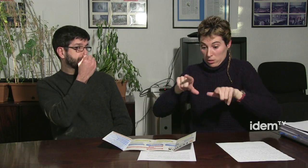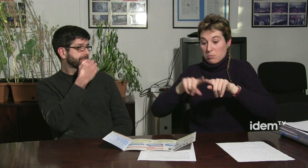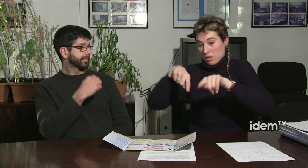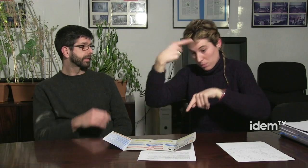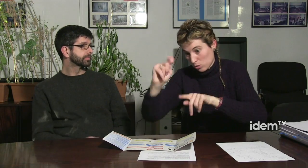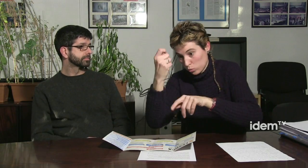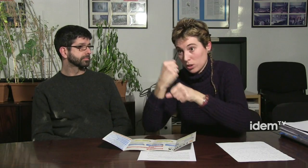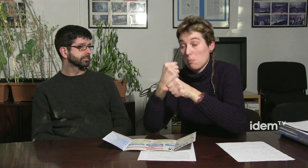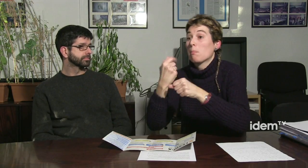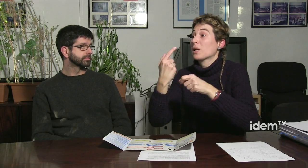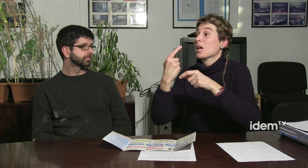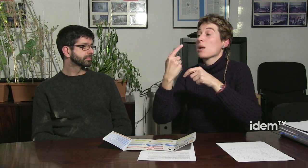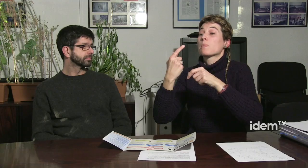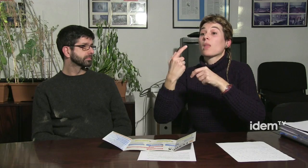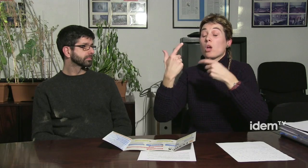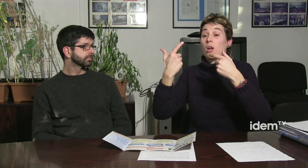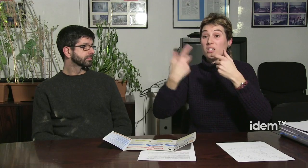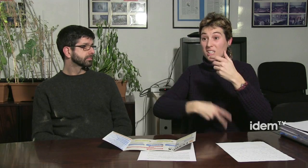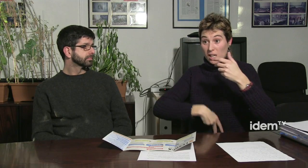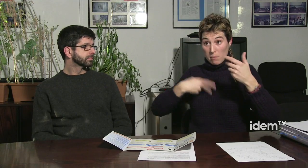per després aconseguir treballs.